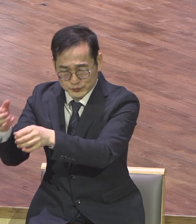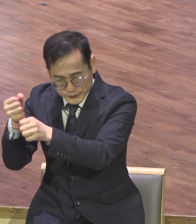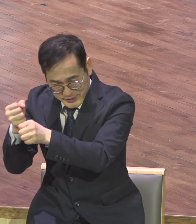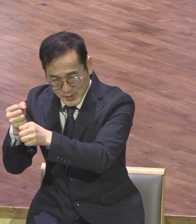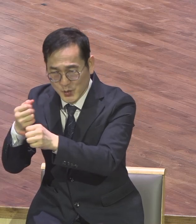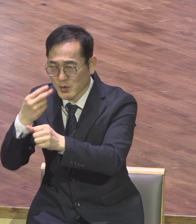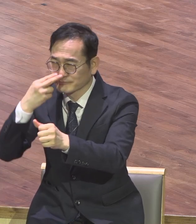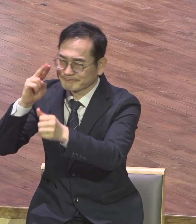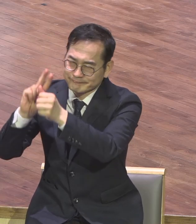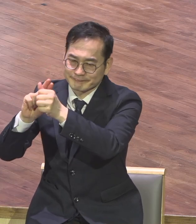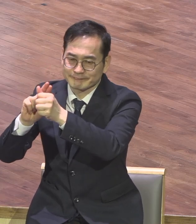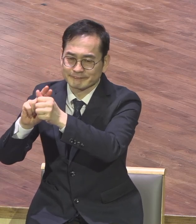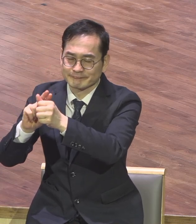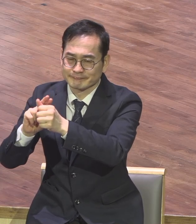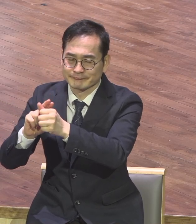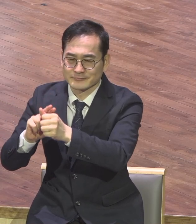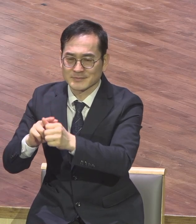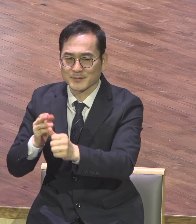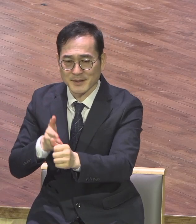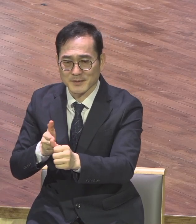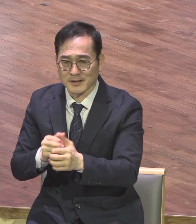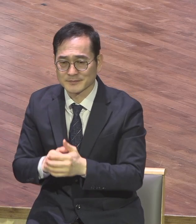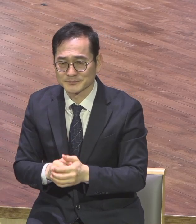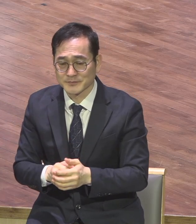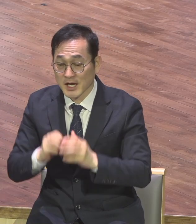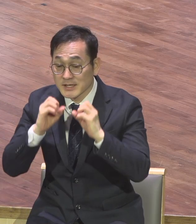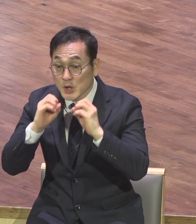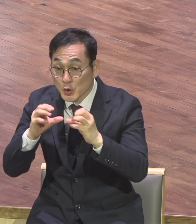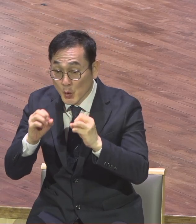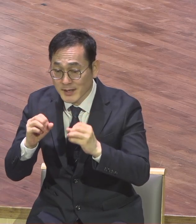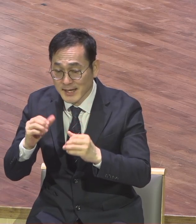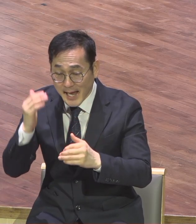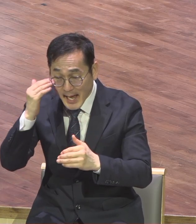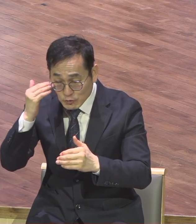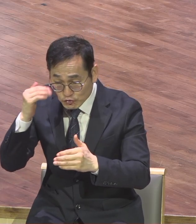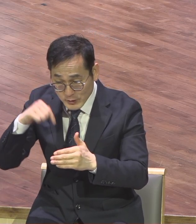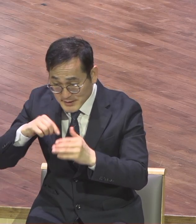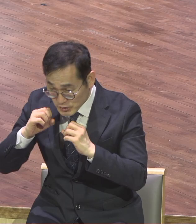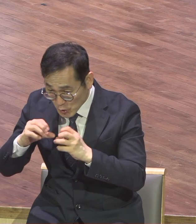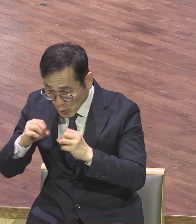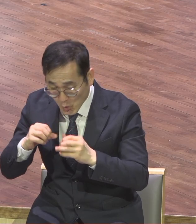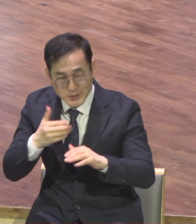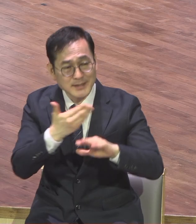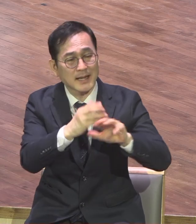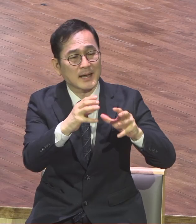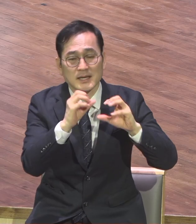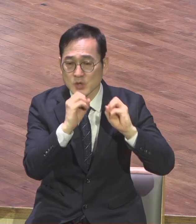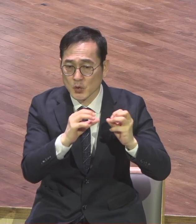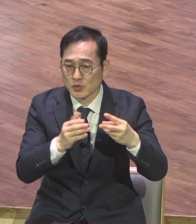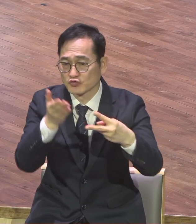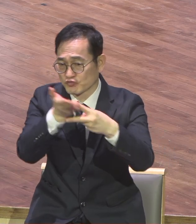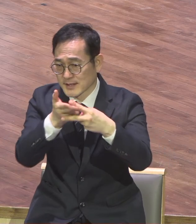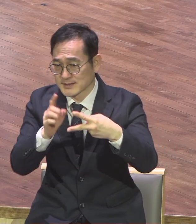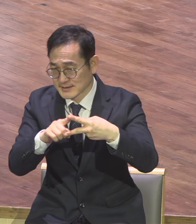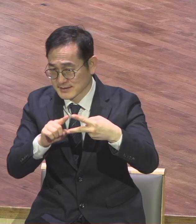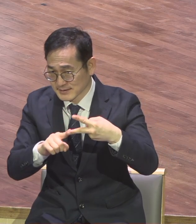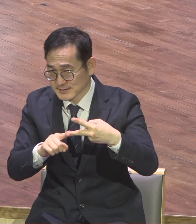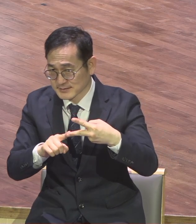가지로 나눕니다 국내 전도와 해외 성교입니다 내년 은약으로 붙잡은 원단 메시지 핵심입니다